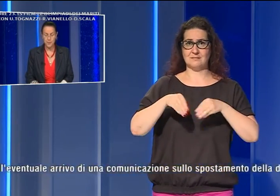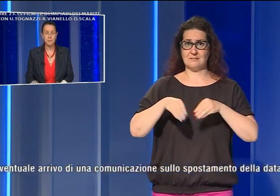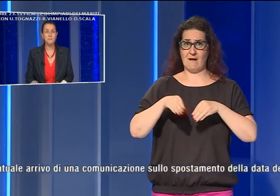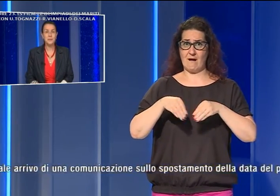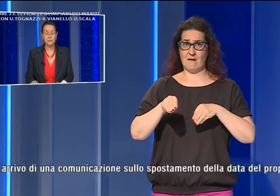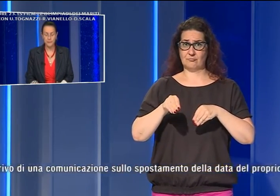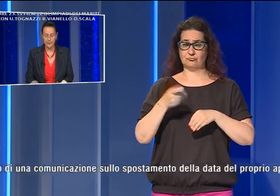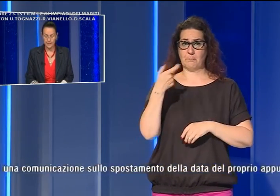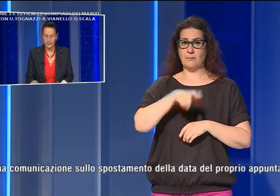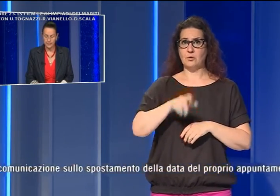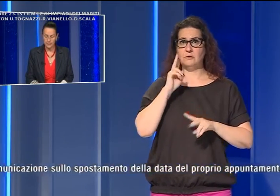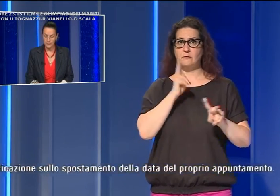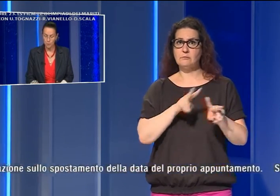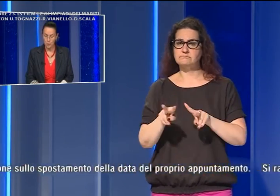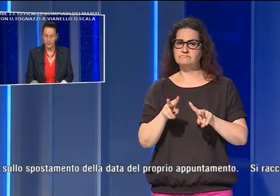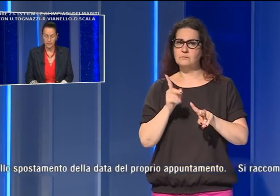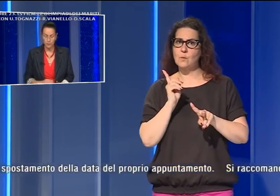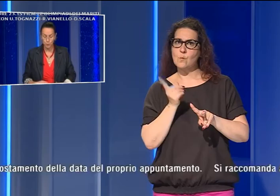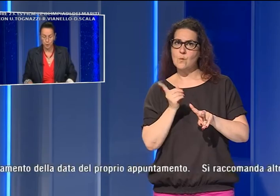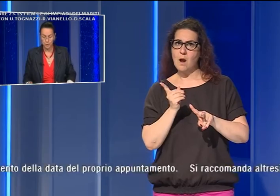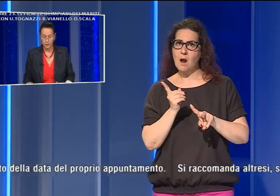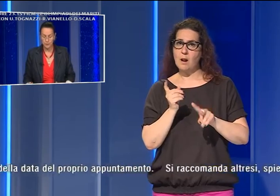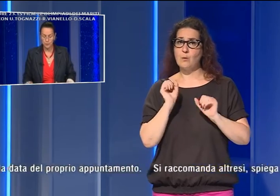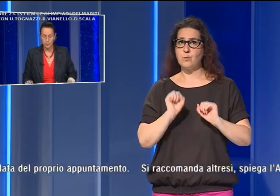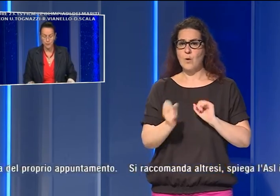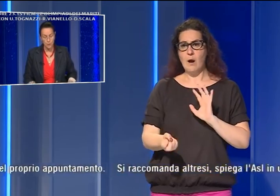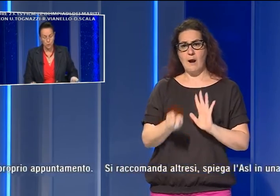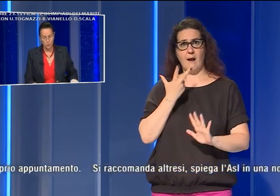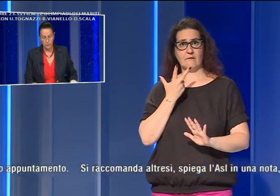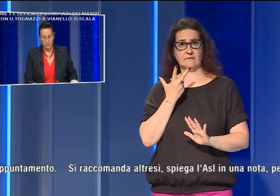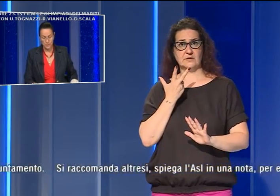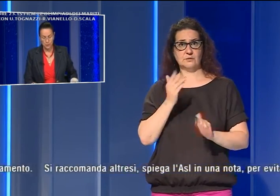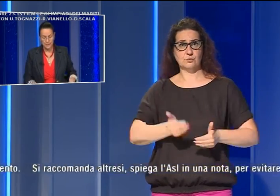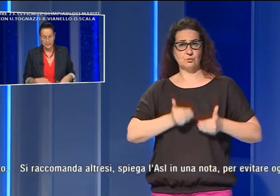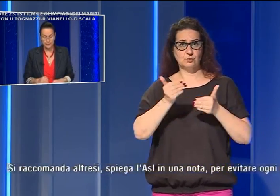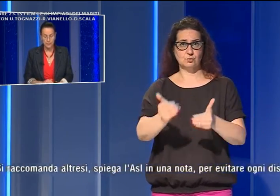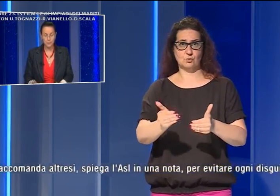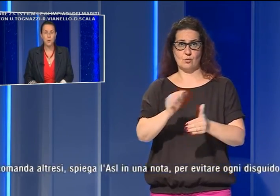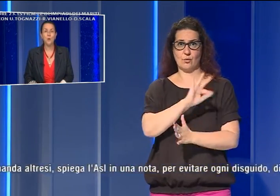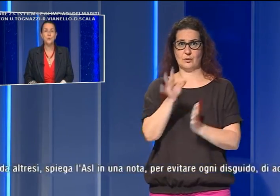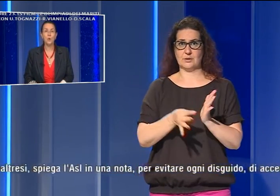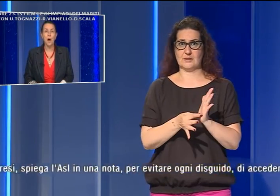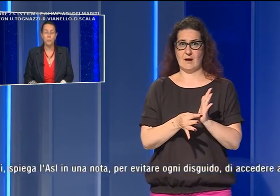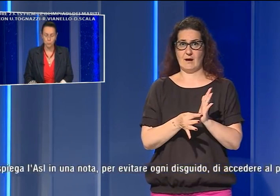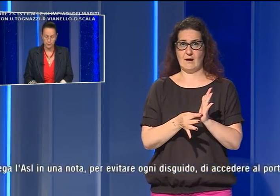SMS per verificare l'eventuale arrivo di una comunicazione sullo spostamento della data del